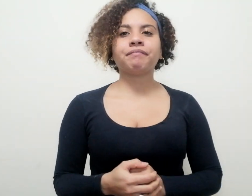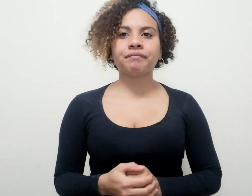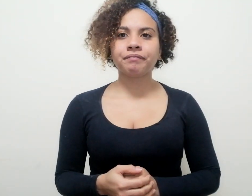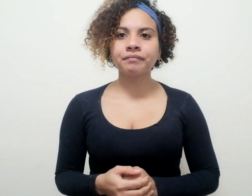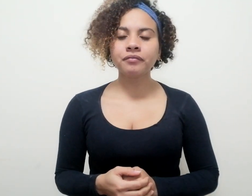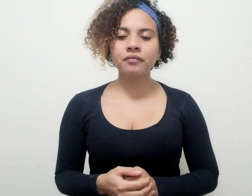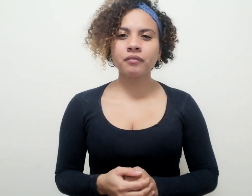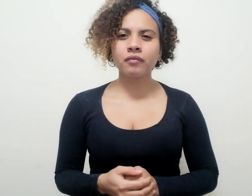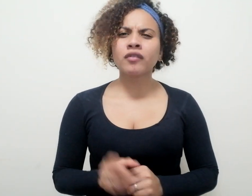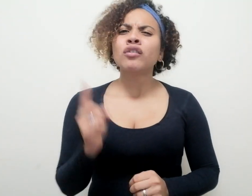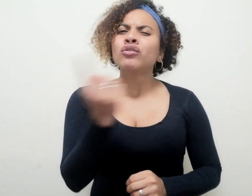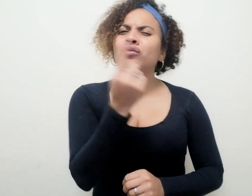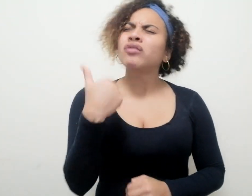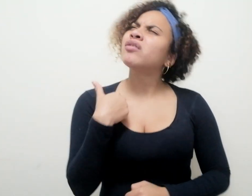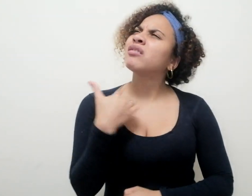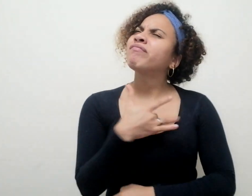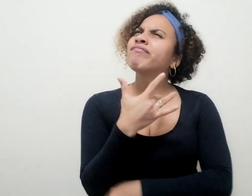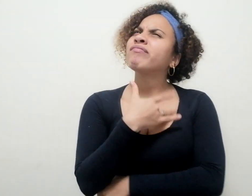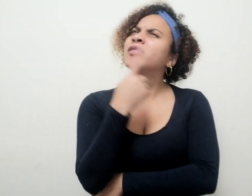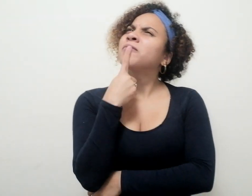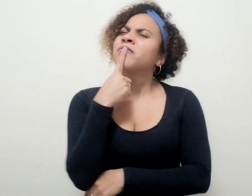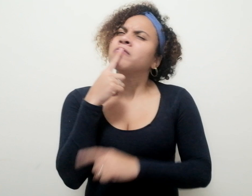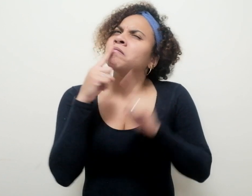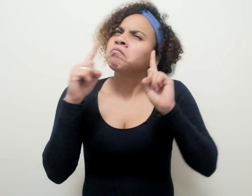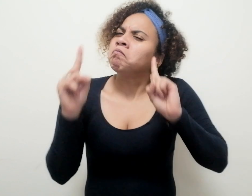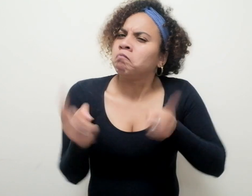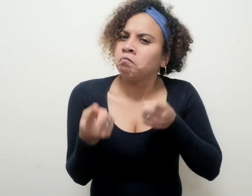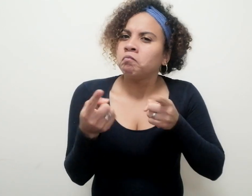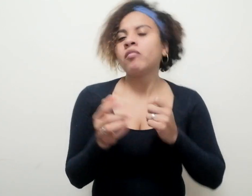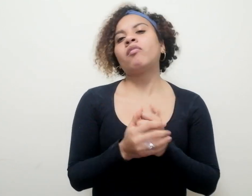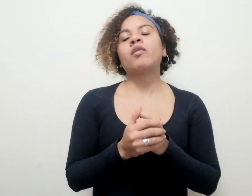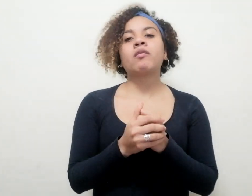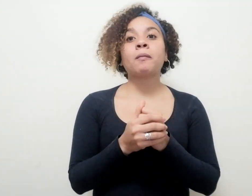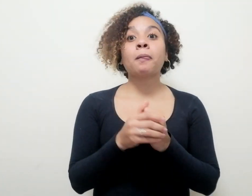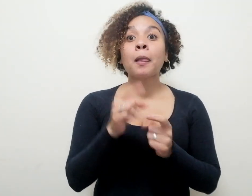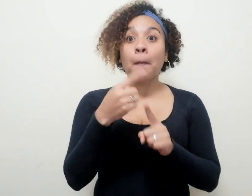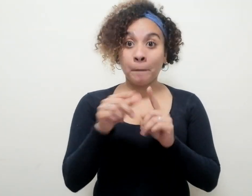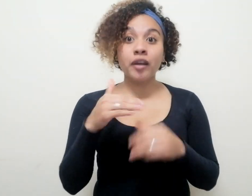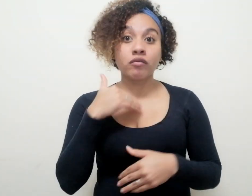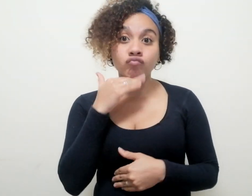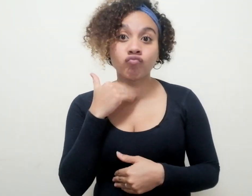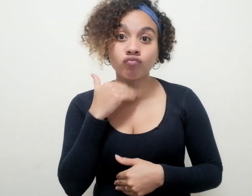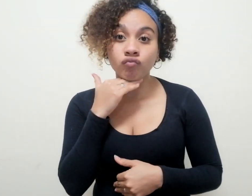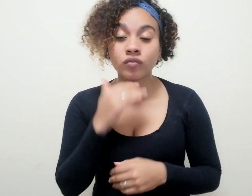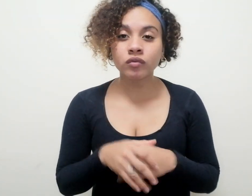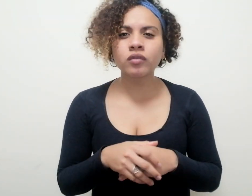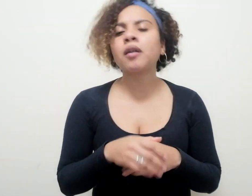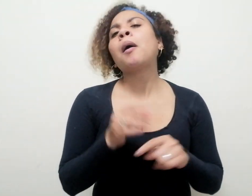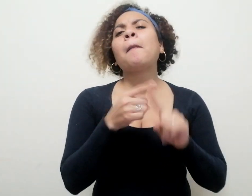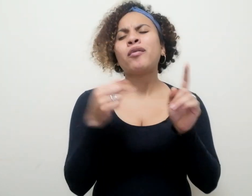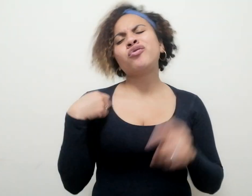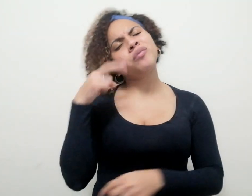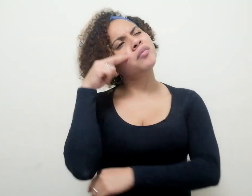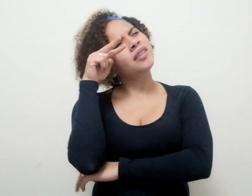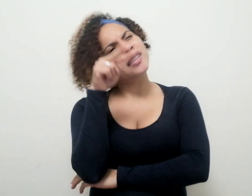Solo tuve una intuición breve, pero suficiente. Mientras lo miraba, susurra,